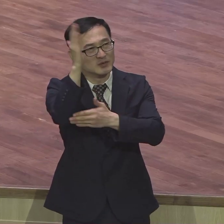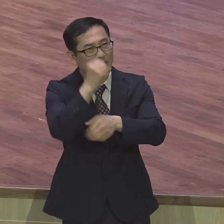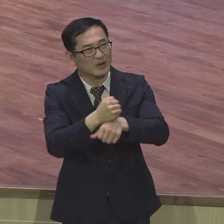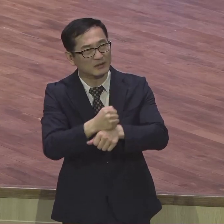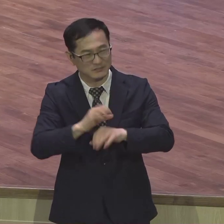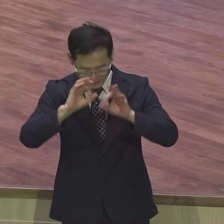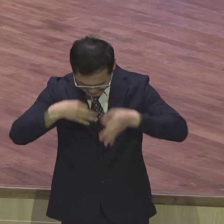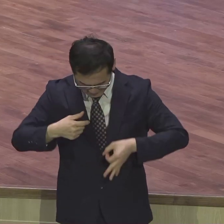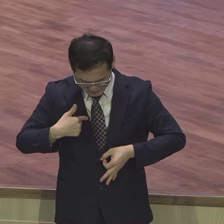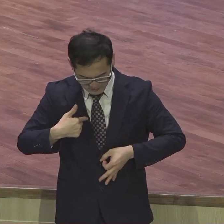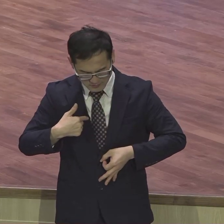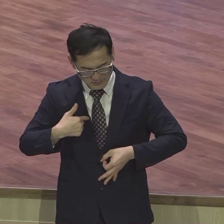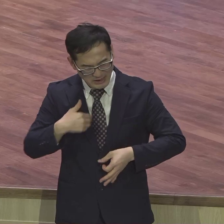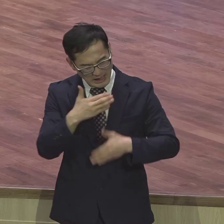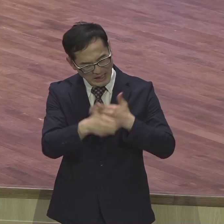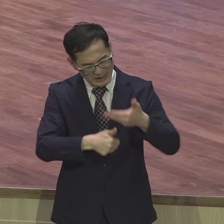갈 수 있는 것 같고 그래 보입니까